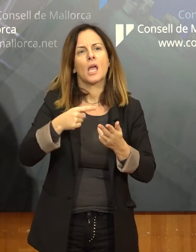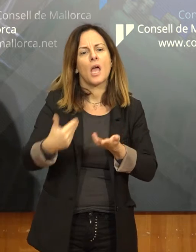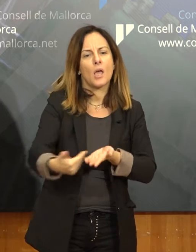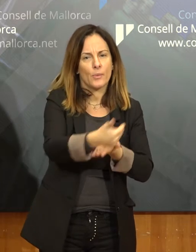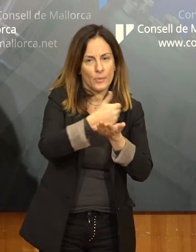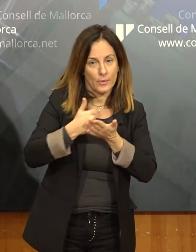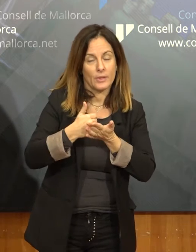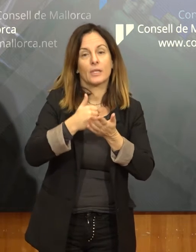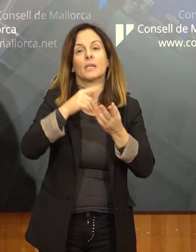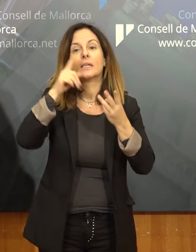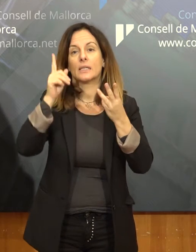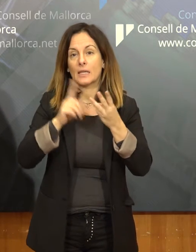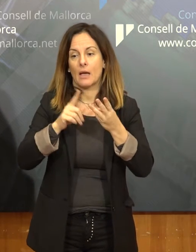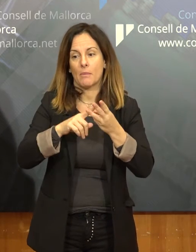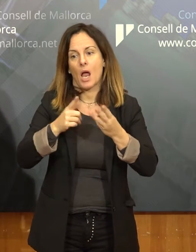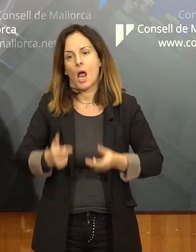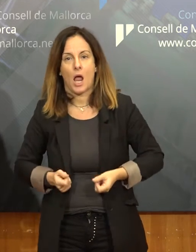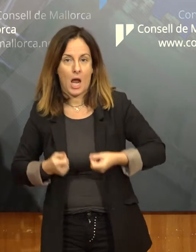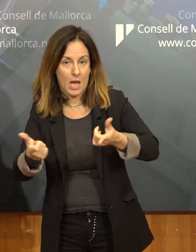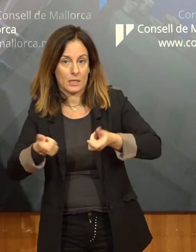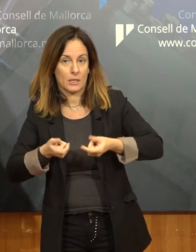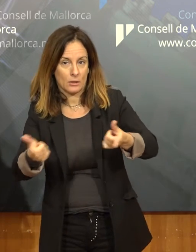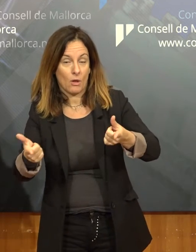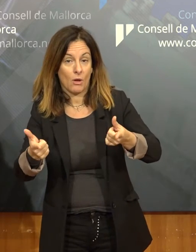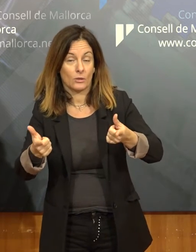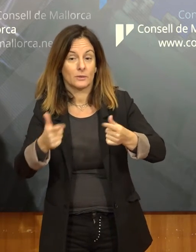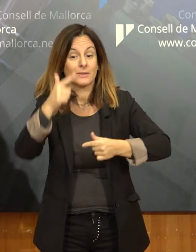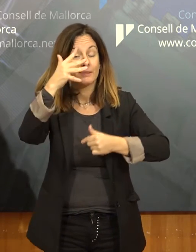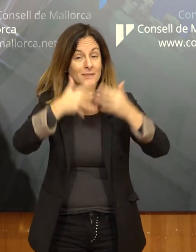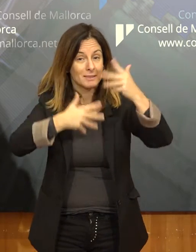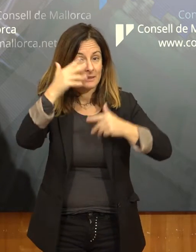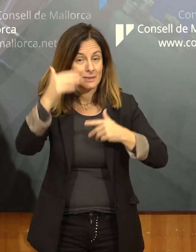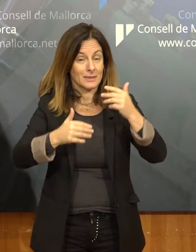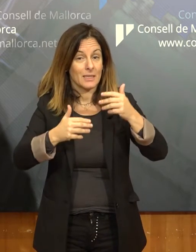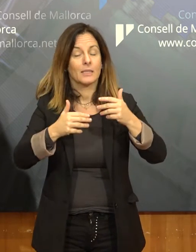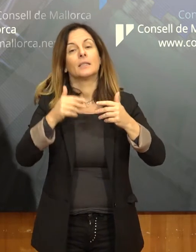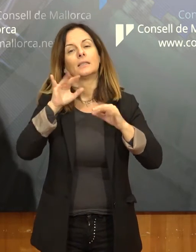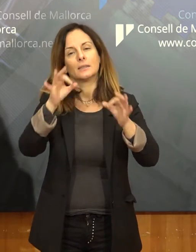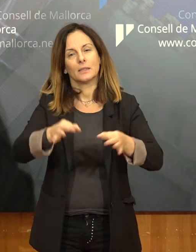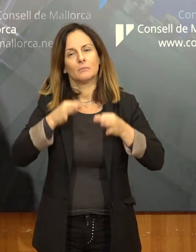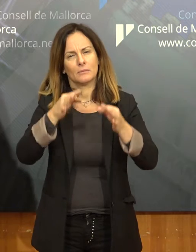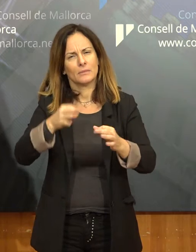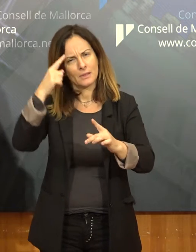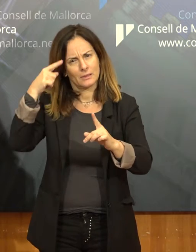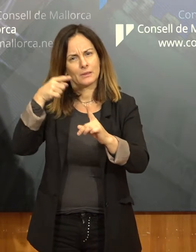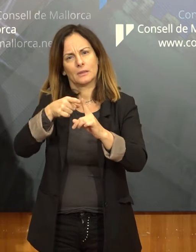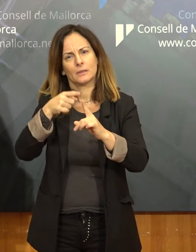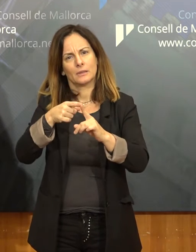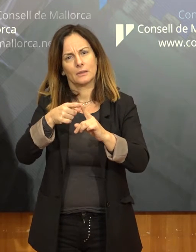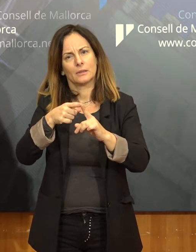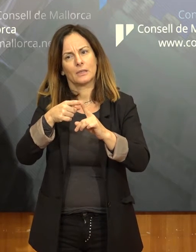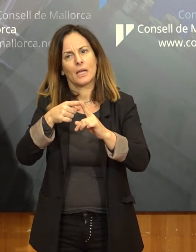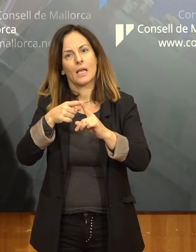les despeses que haurem d'assumir. I, per tant, sempre s'ha de tenir en compte la revisió del període